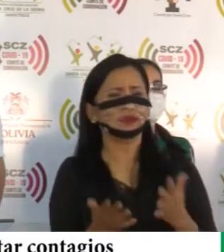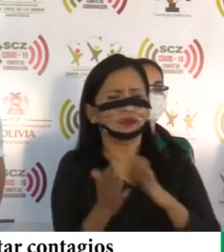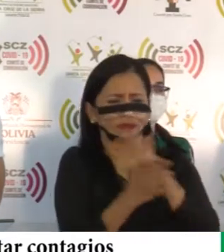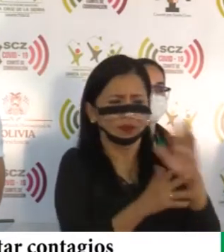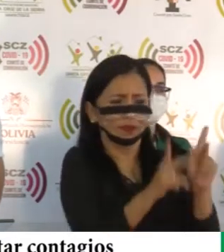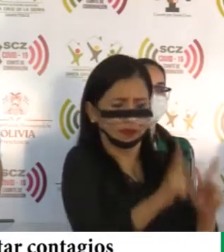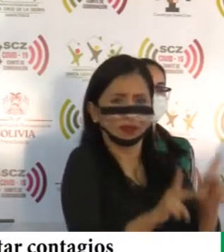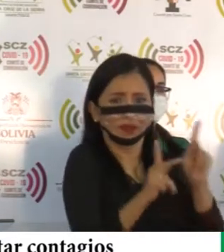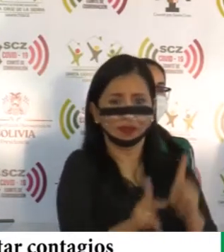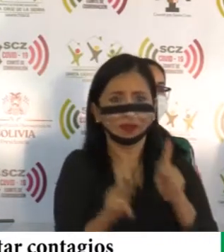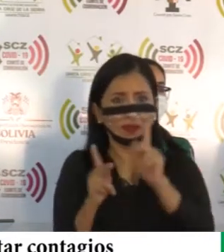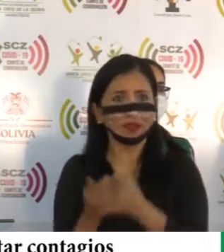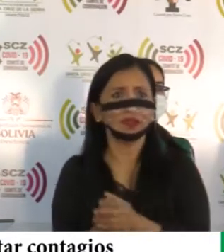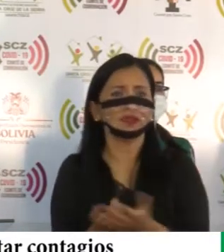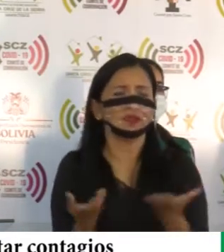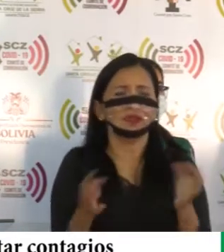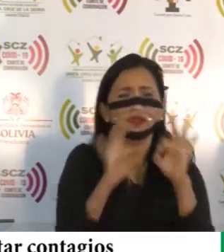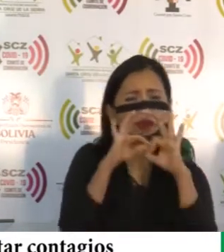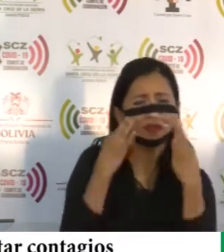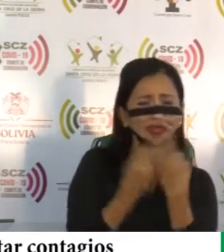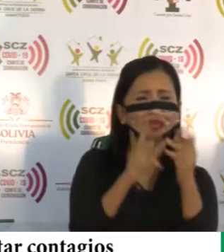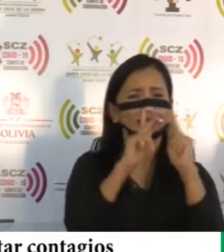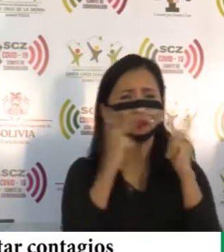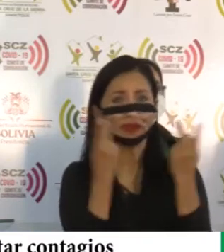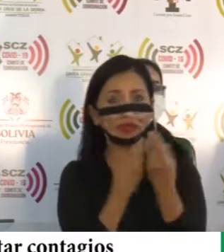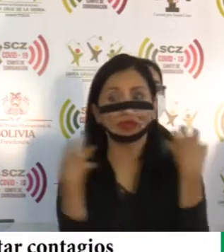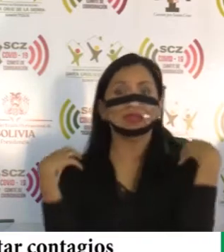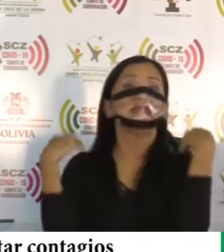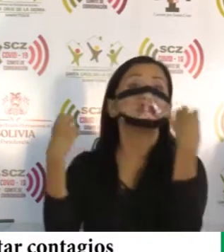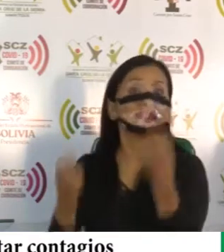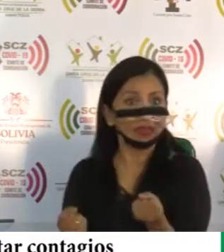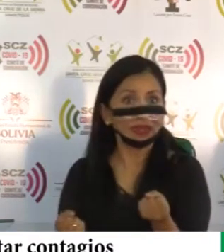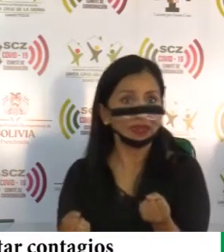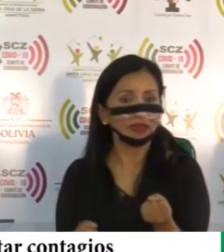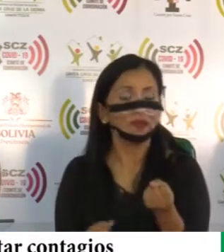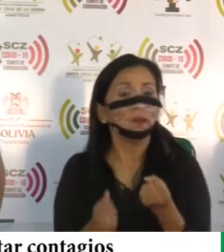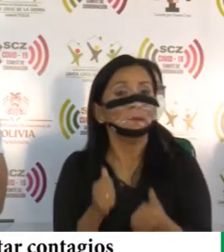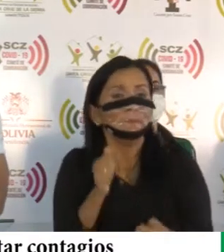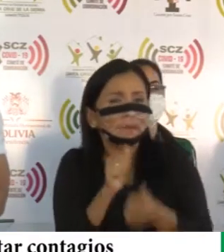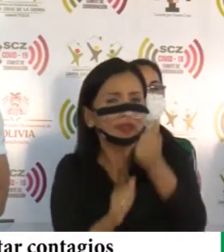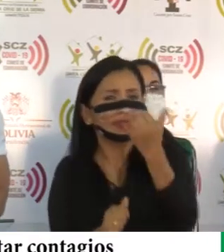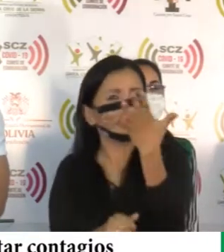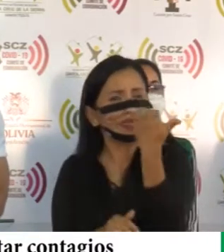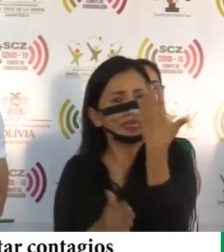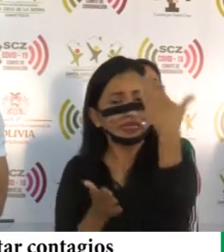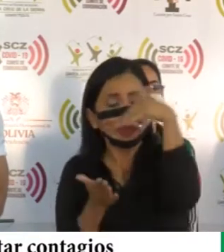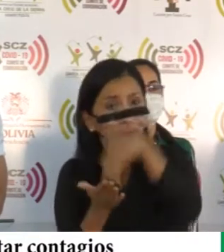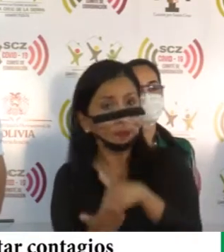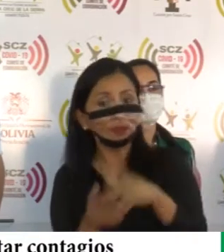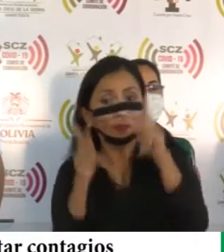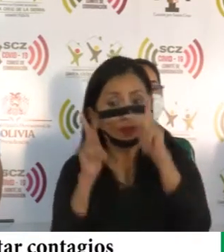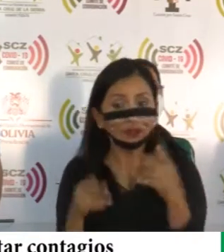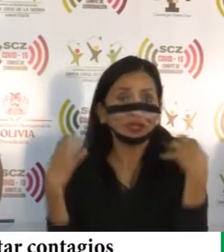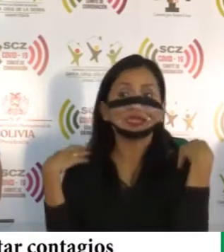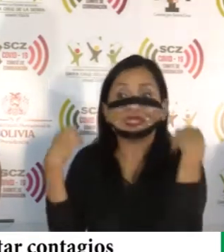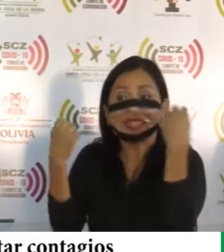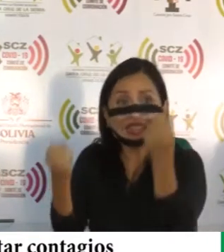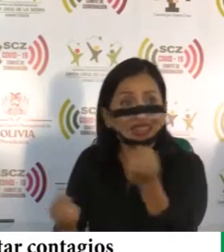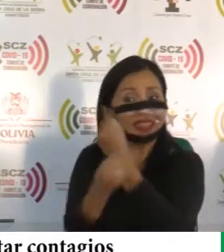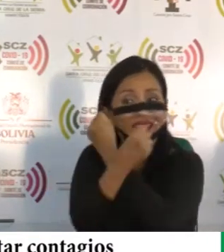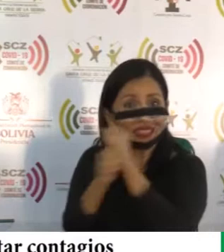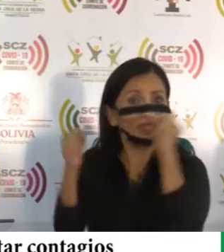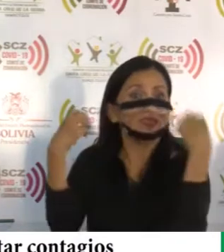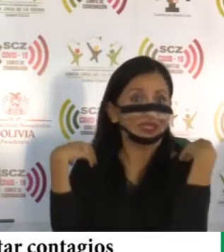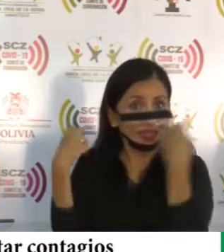personas, seres queridos, recuperados. 15.000 personas recuperadas del